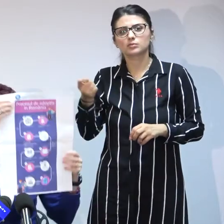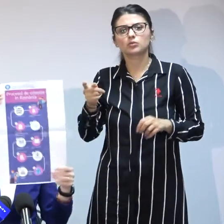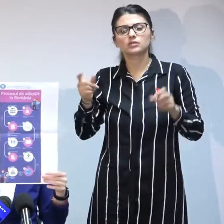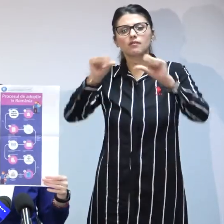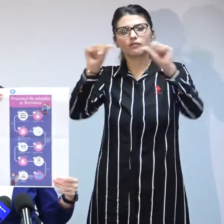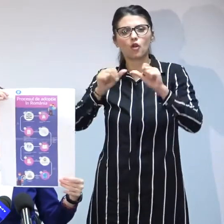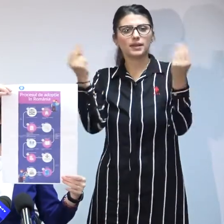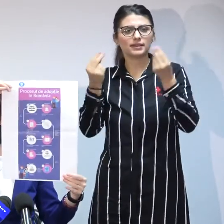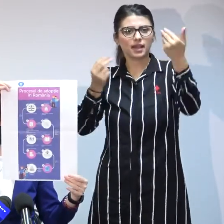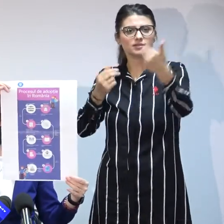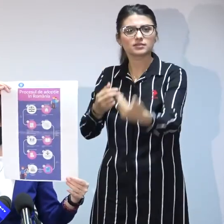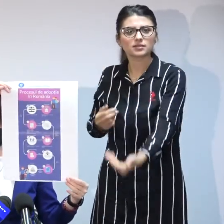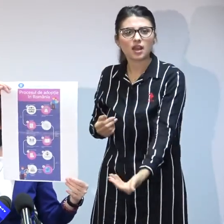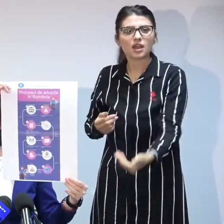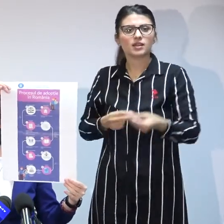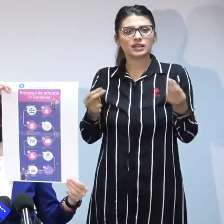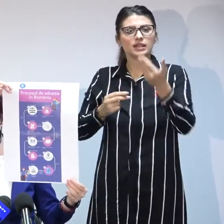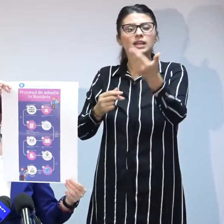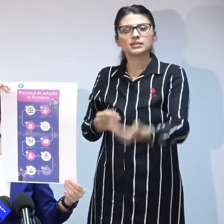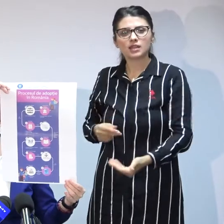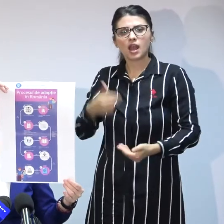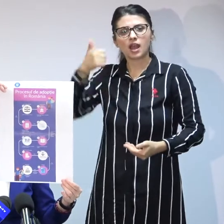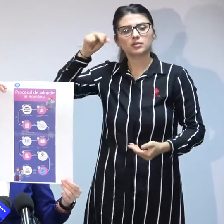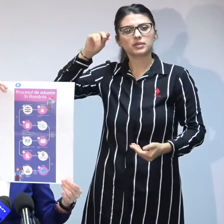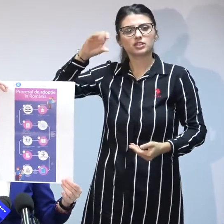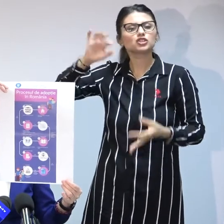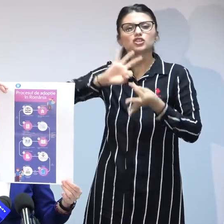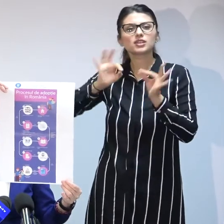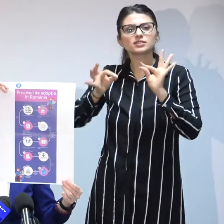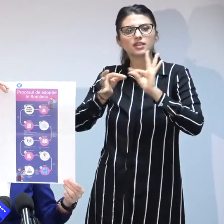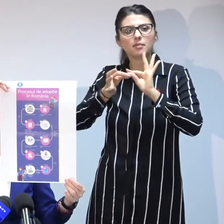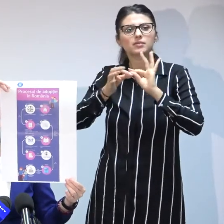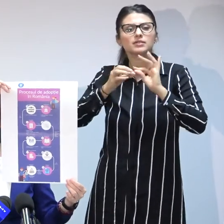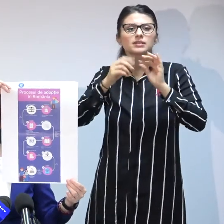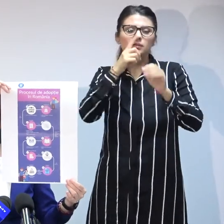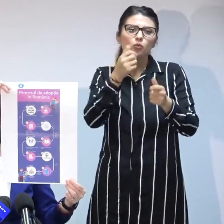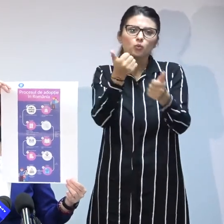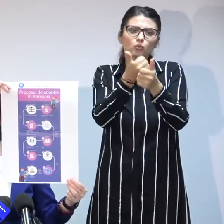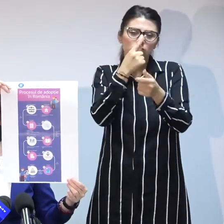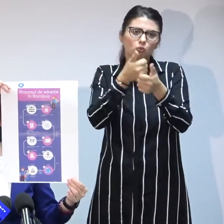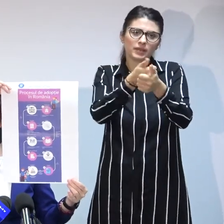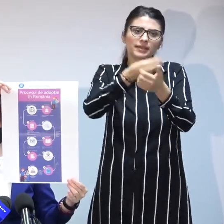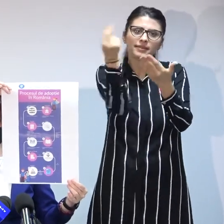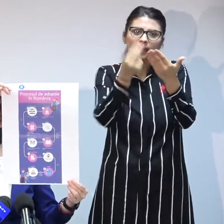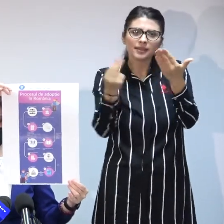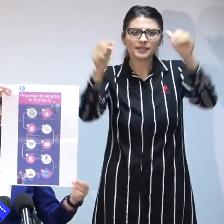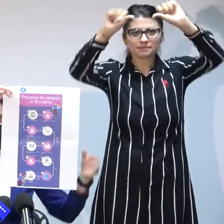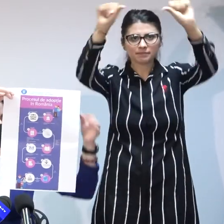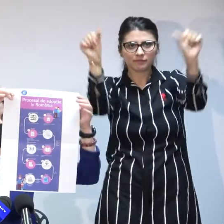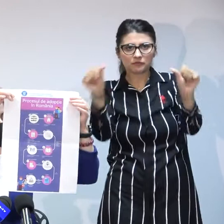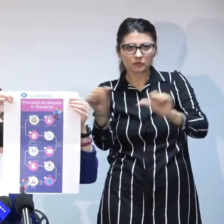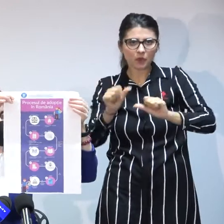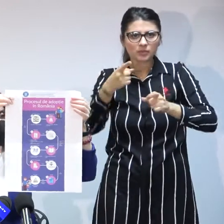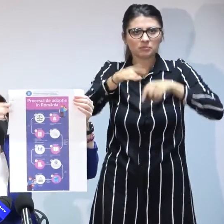care se regăsește și pe site-ul ANEDPDCA care reprezintă efectiv pașii și procedura de